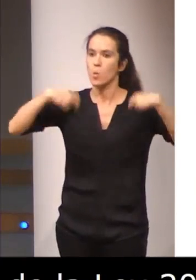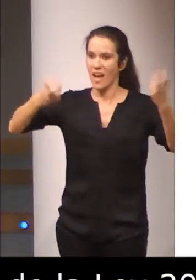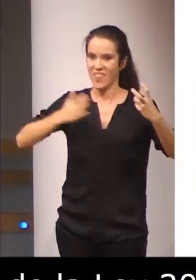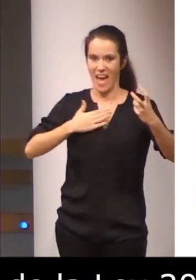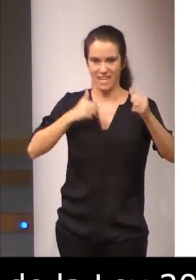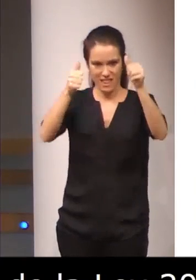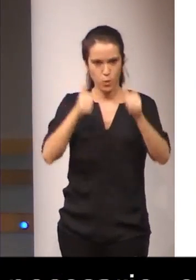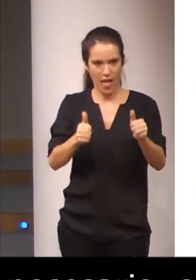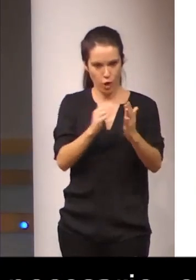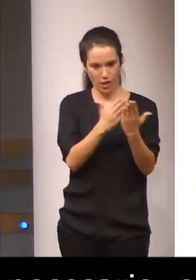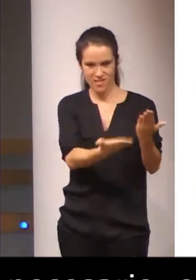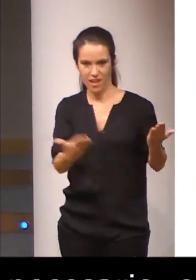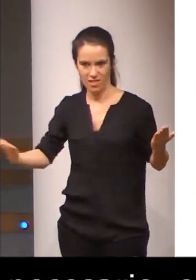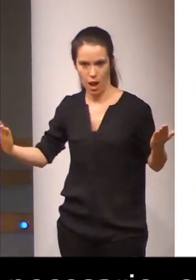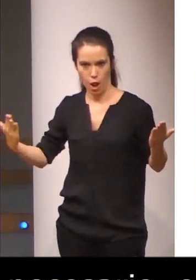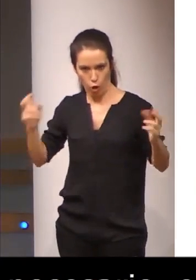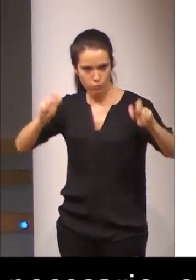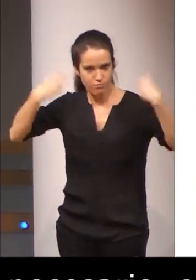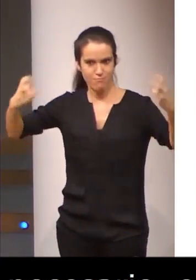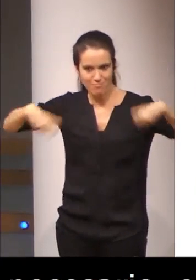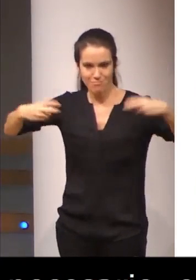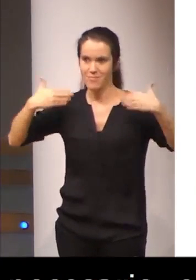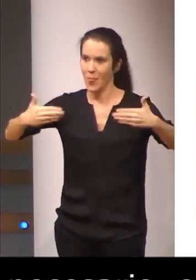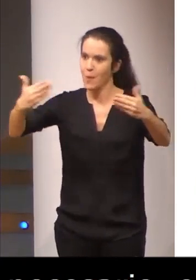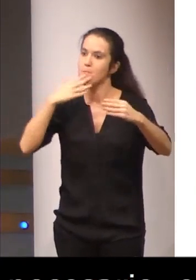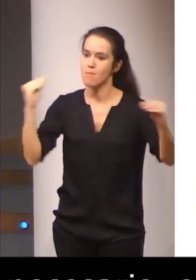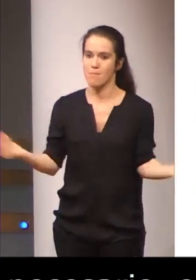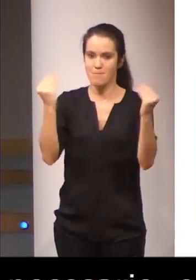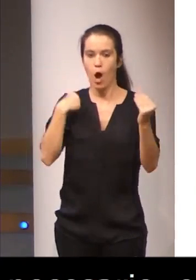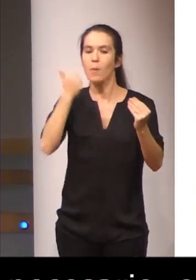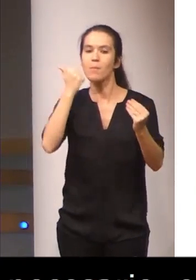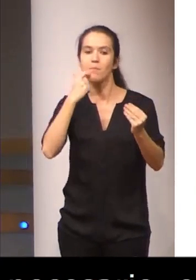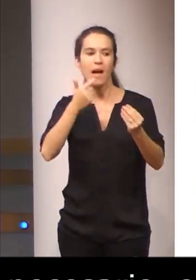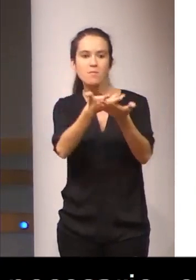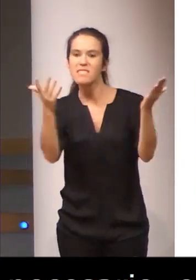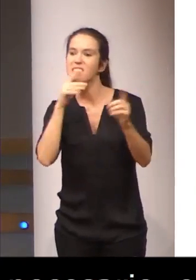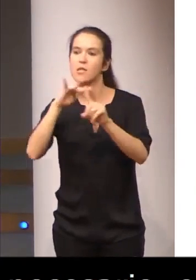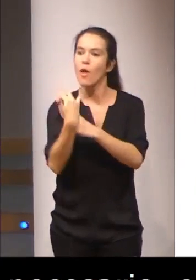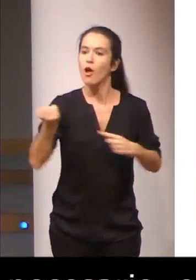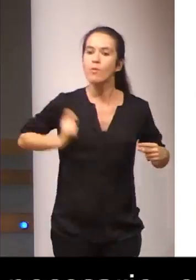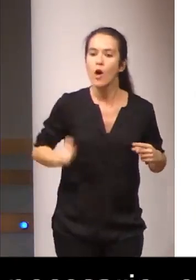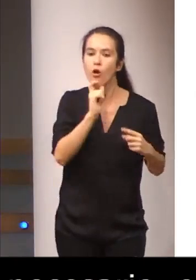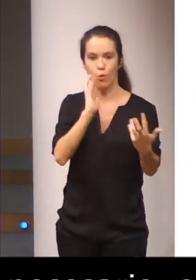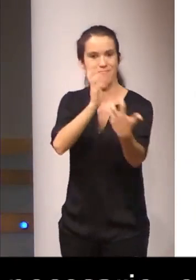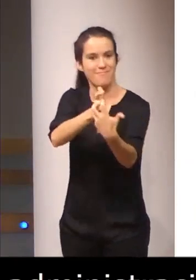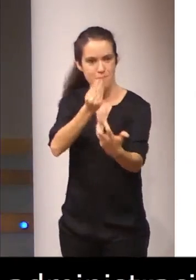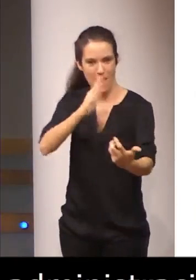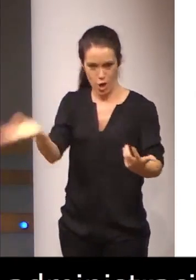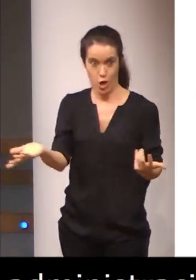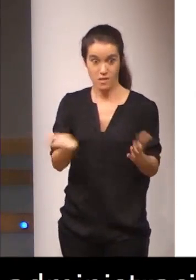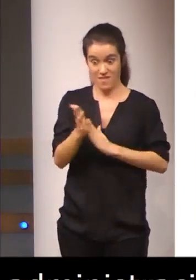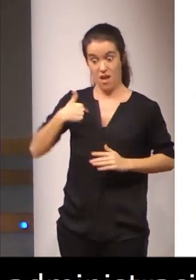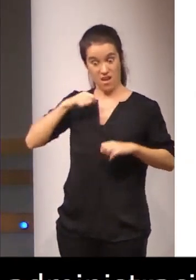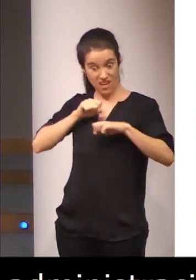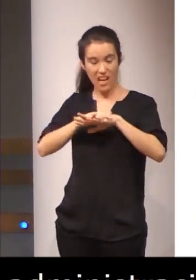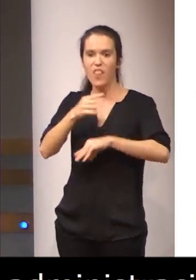titulación y ofrecer las titulaciones que mejor se ajusten a la profesión. Por tanto, nosotros lo que hemos hecho, la red lo que